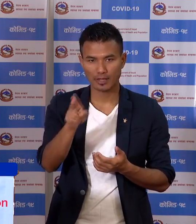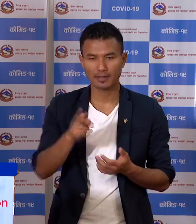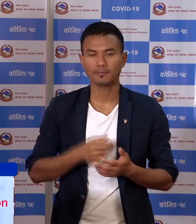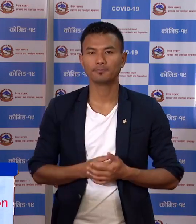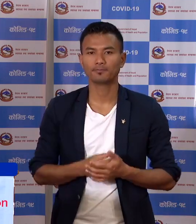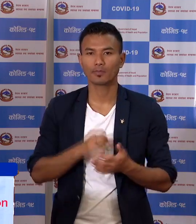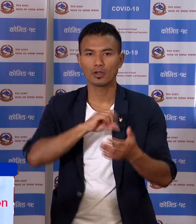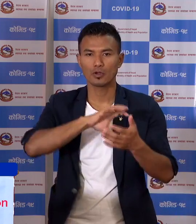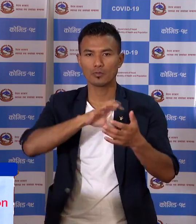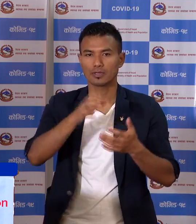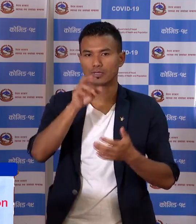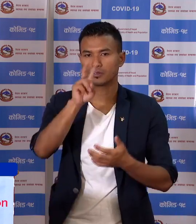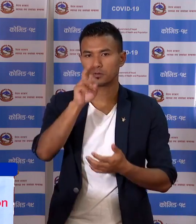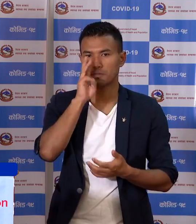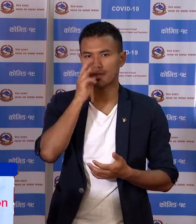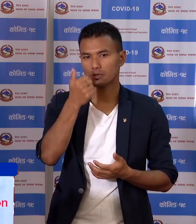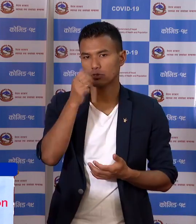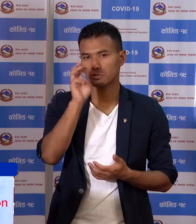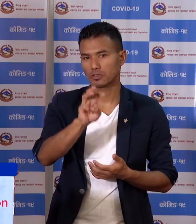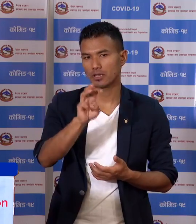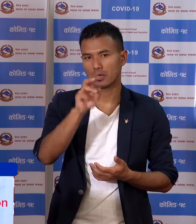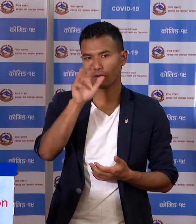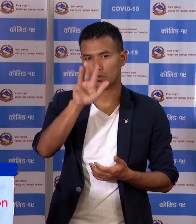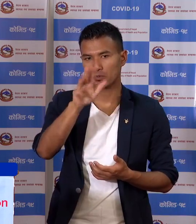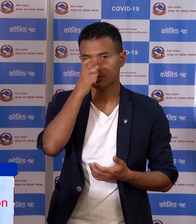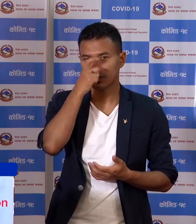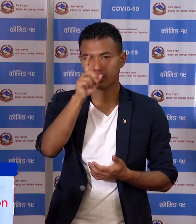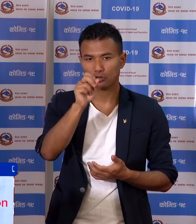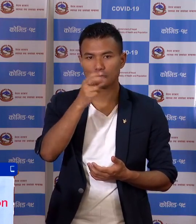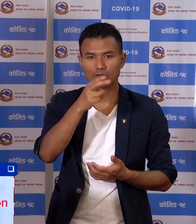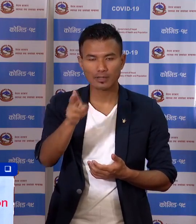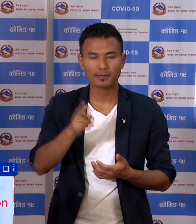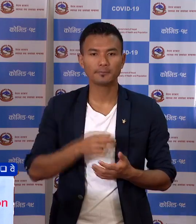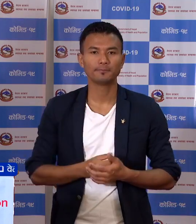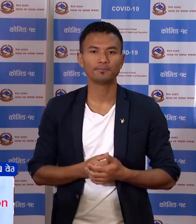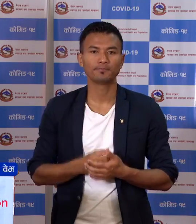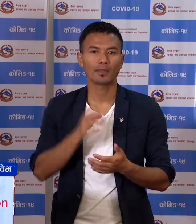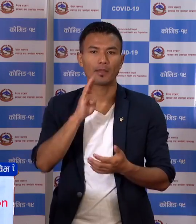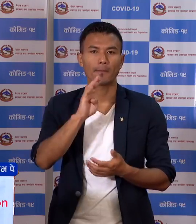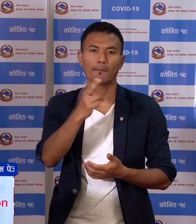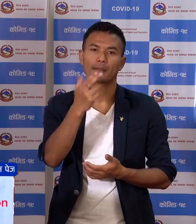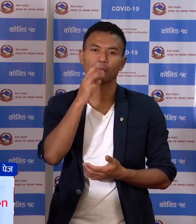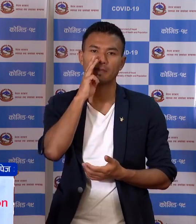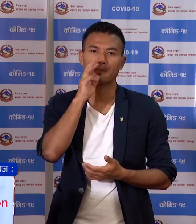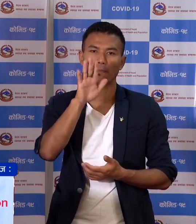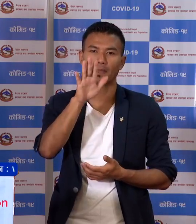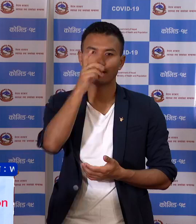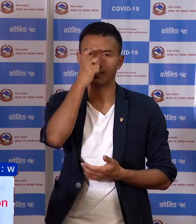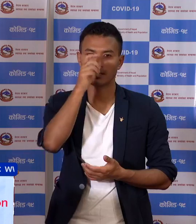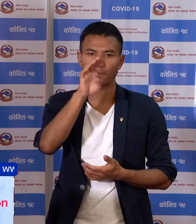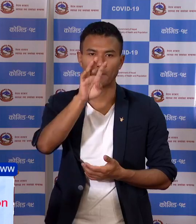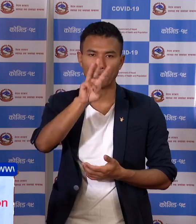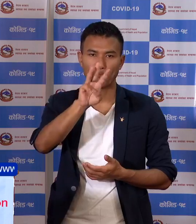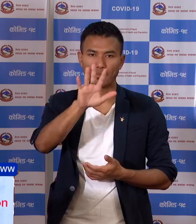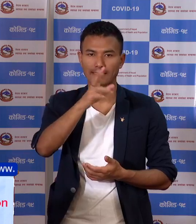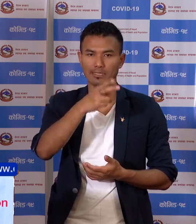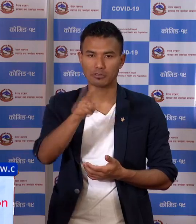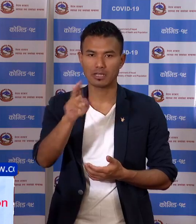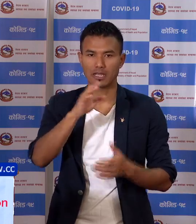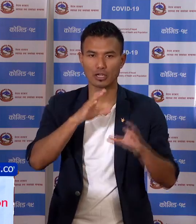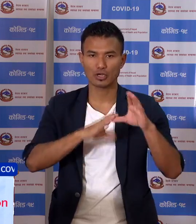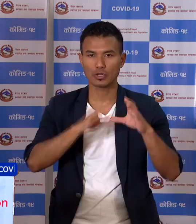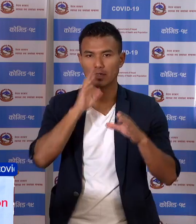प्रदेश नमर दुई मां 6910, बागमती प्रदेश मा 535 जाना,